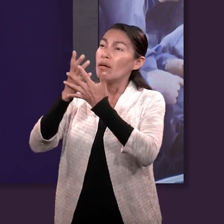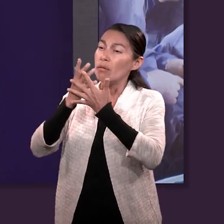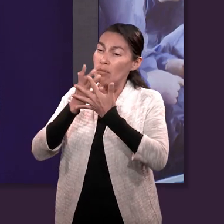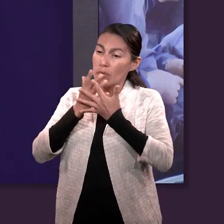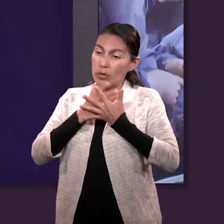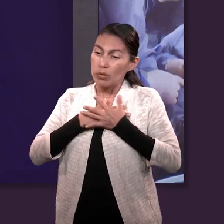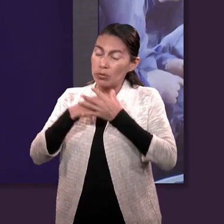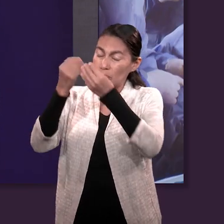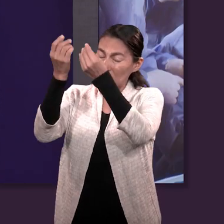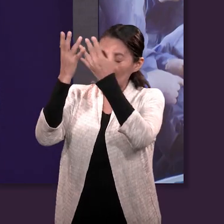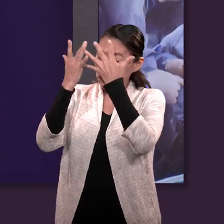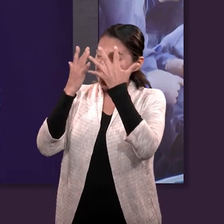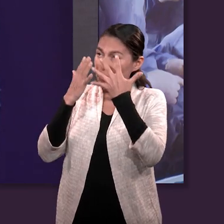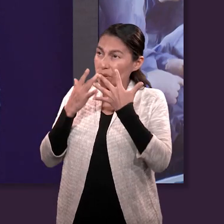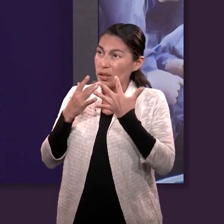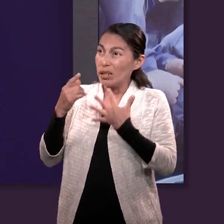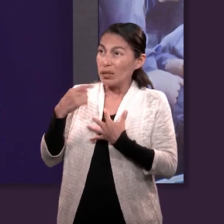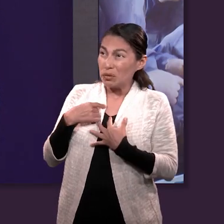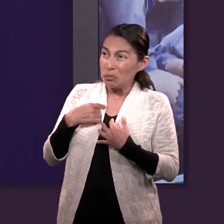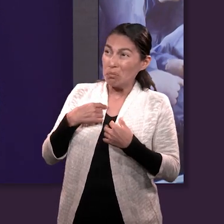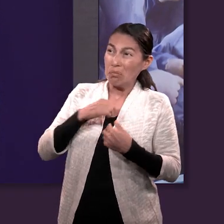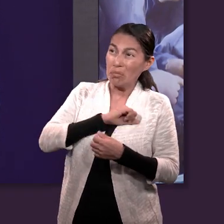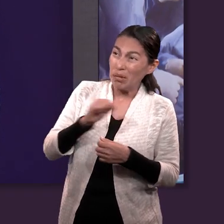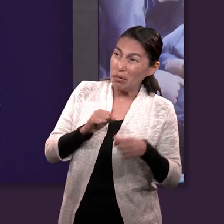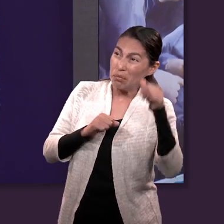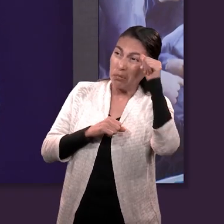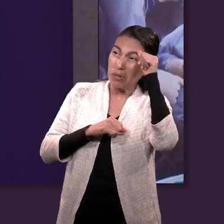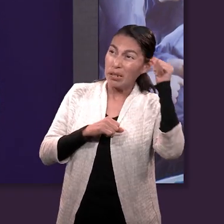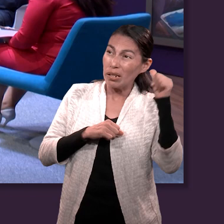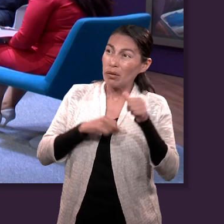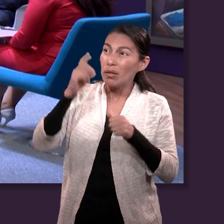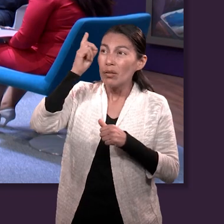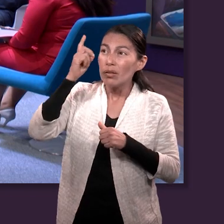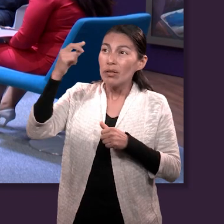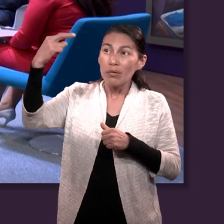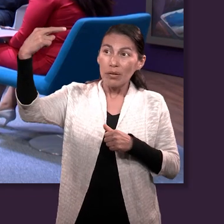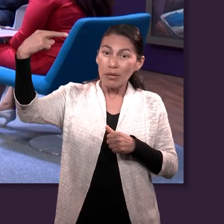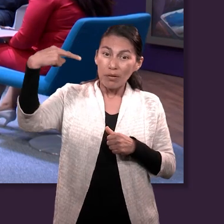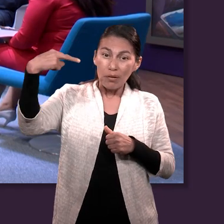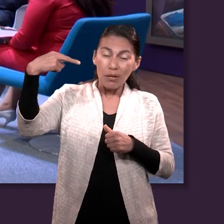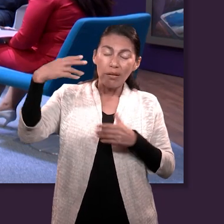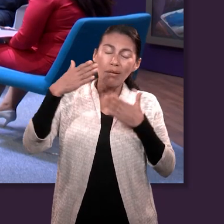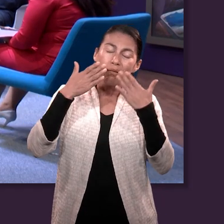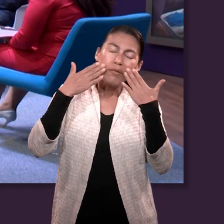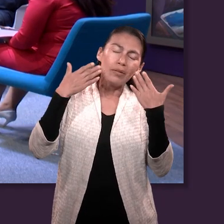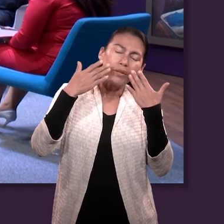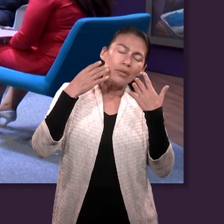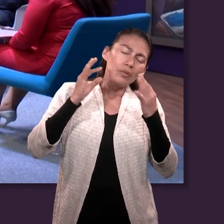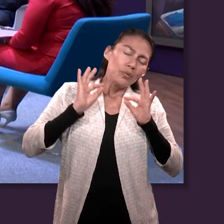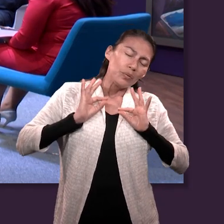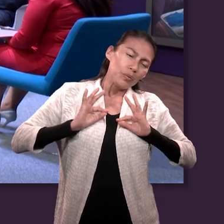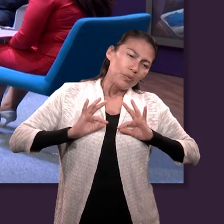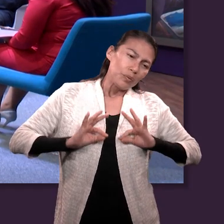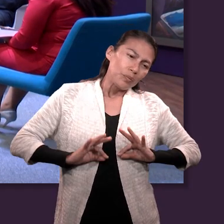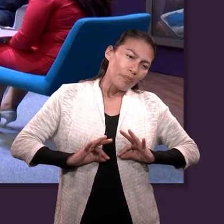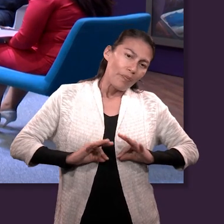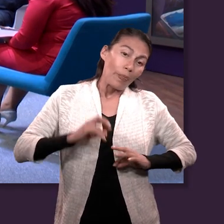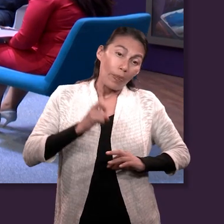de cómo Él te ha tratado a ti. Entonces te conviertes en un canal para tratar a otros como Dios te ha tratado a ti.